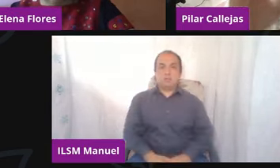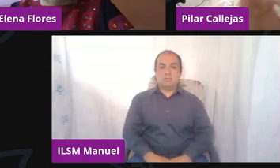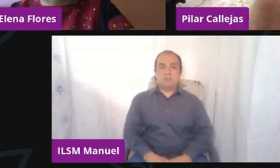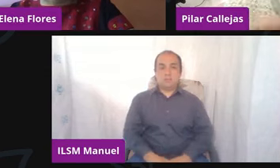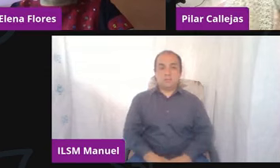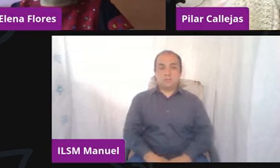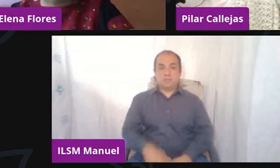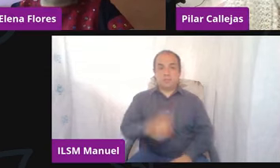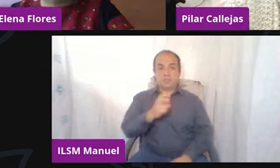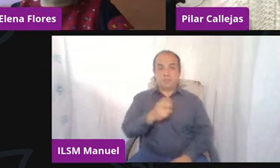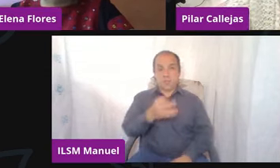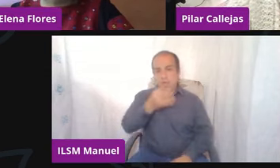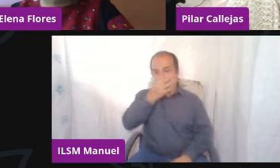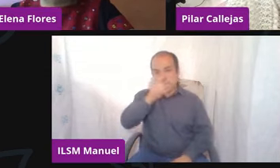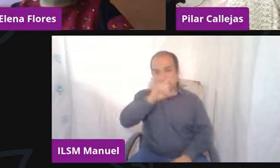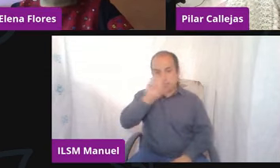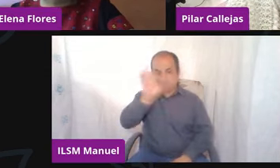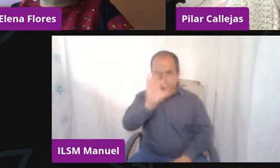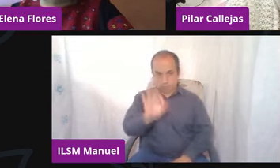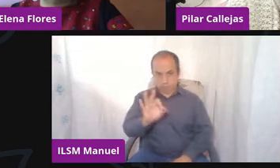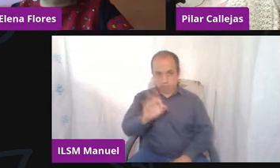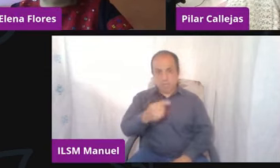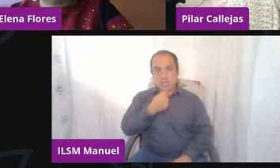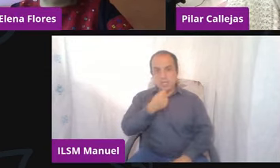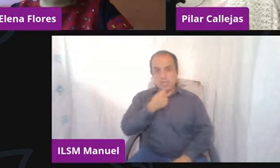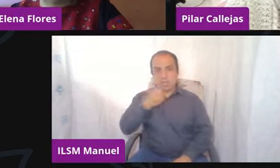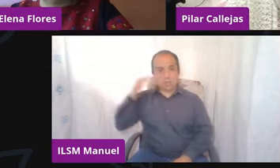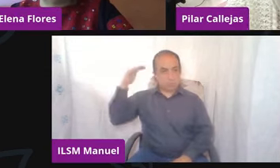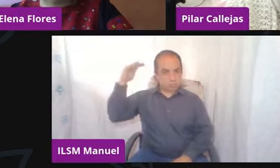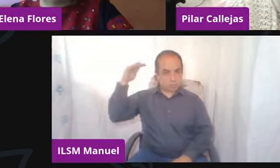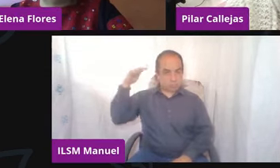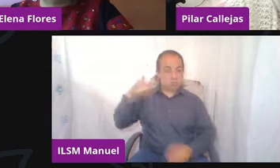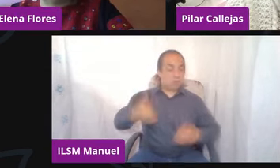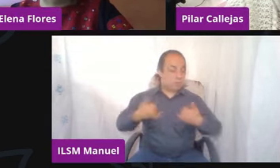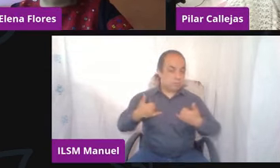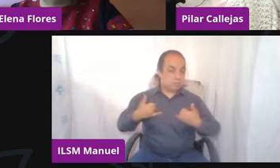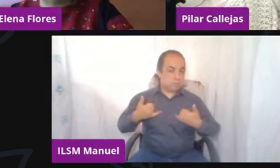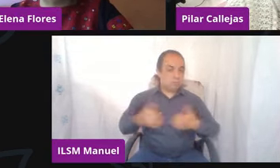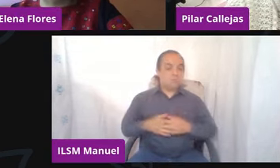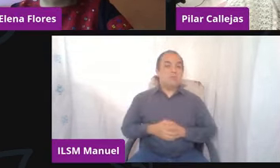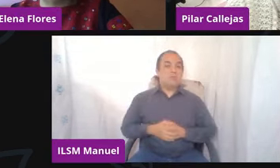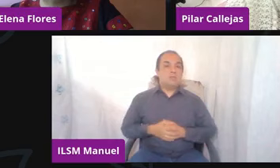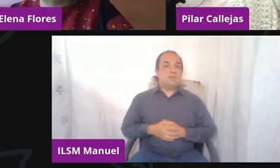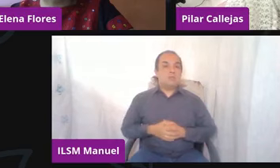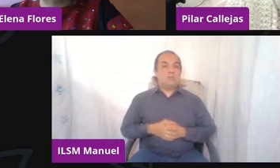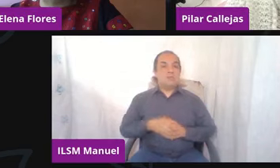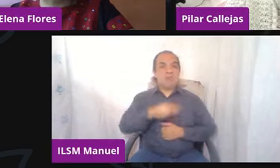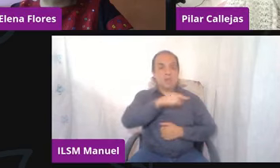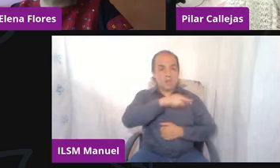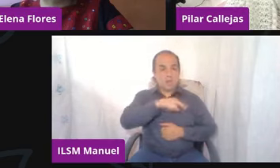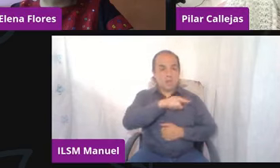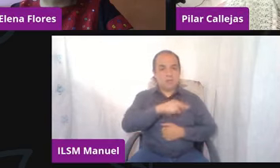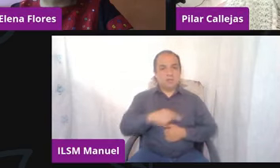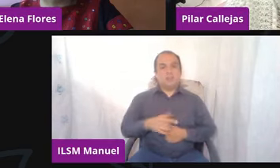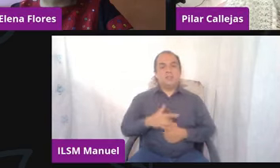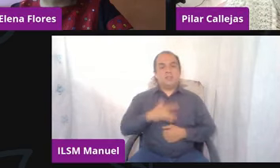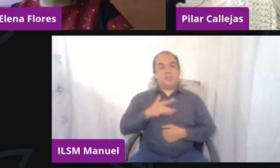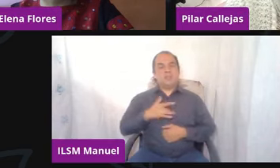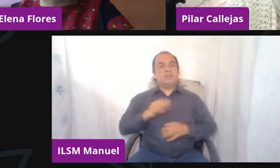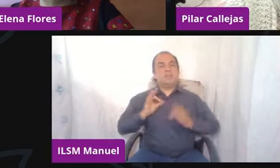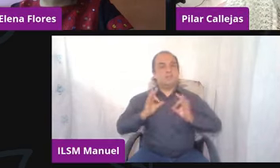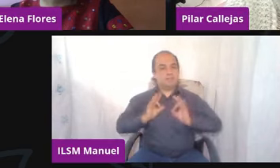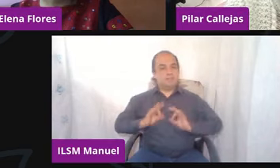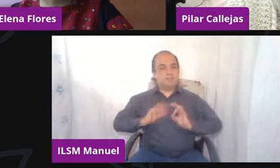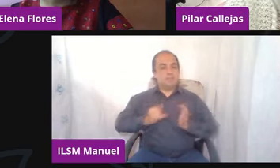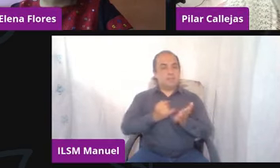es casi al 100% que el niño y adolescente va a estar tranquilo con las decisiones, ¿no? En